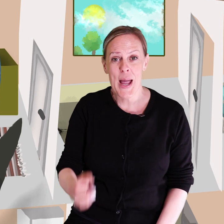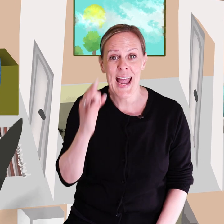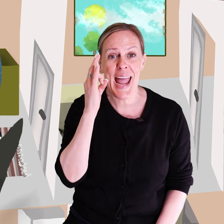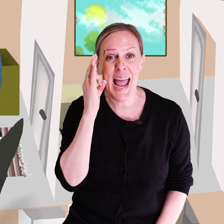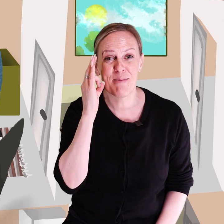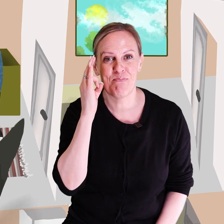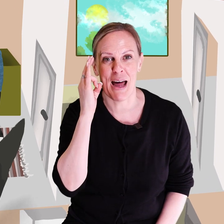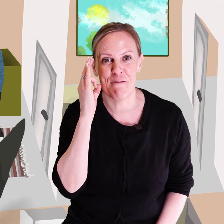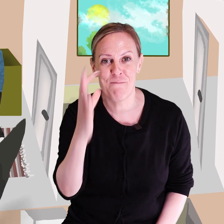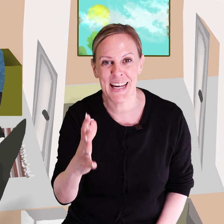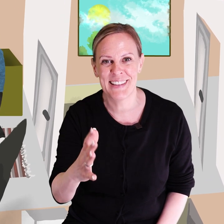ju helt perfekt.